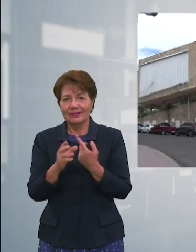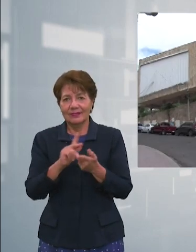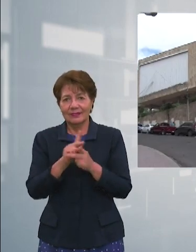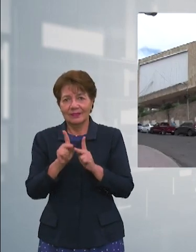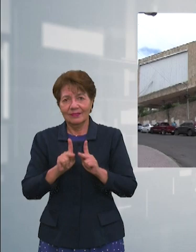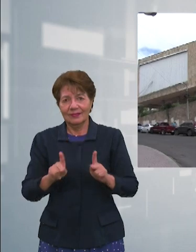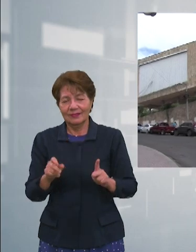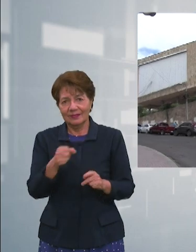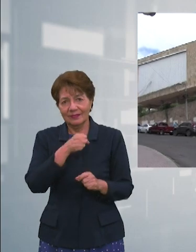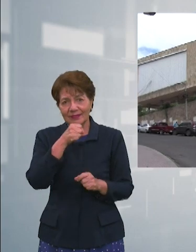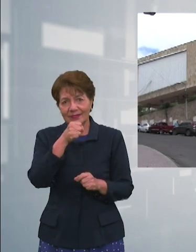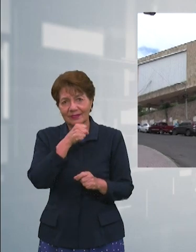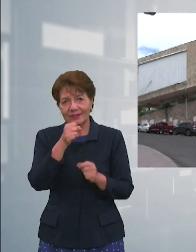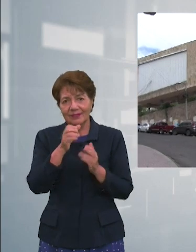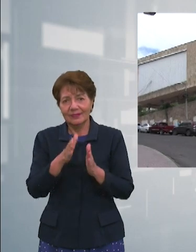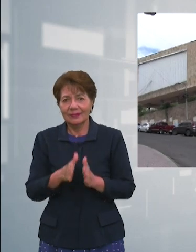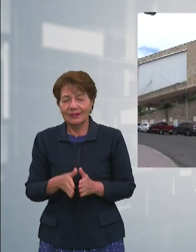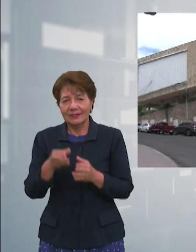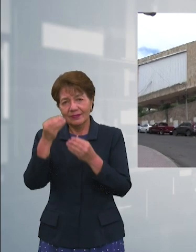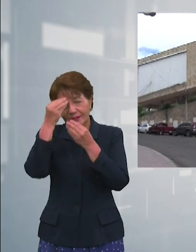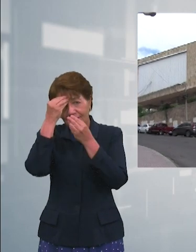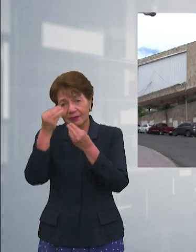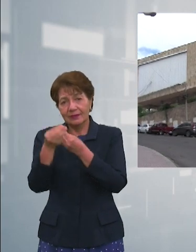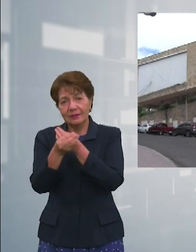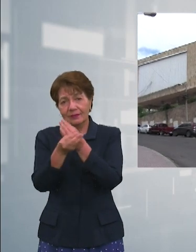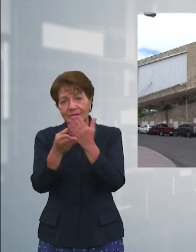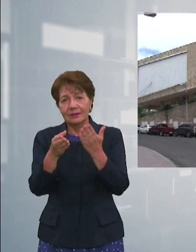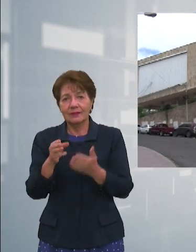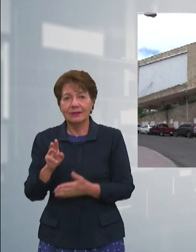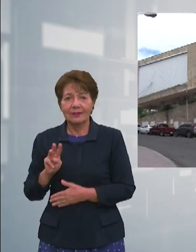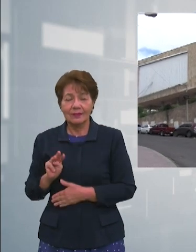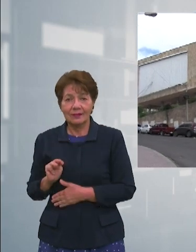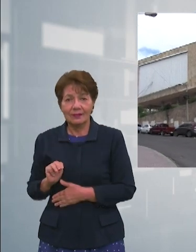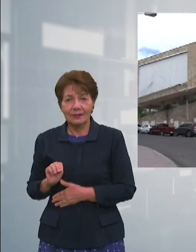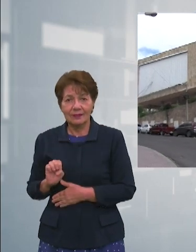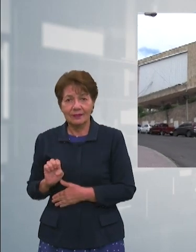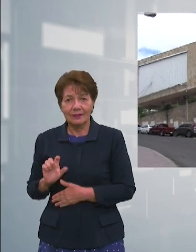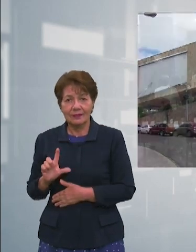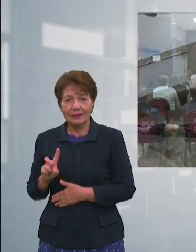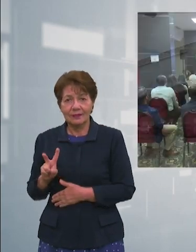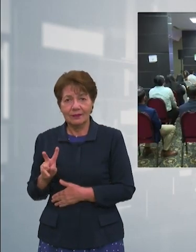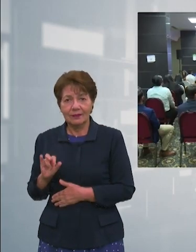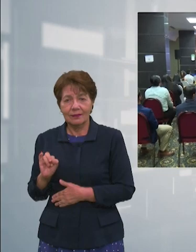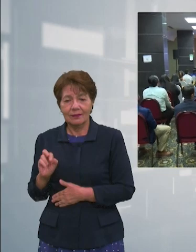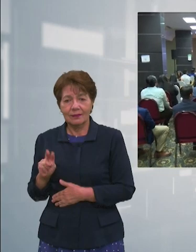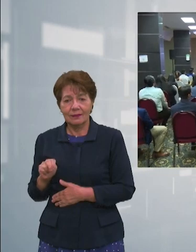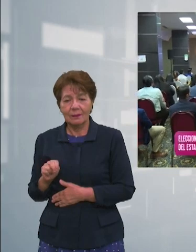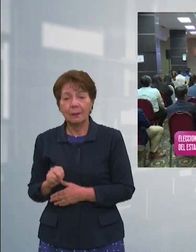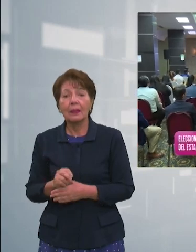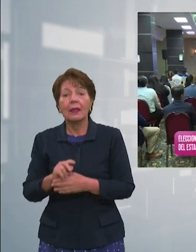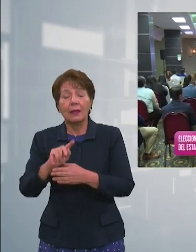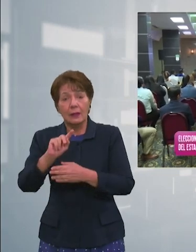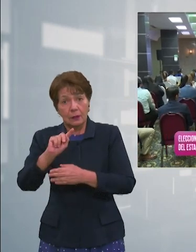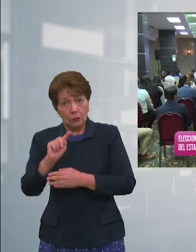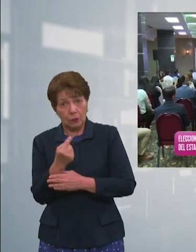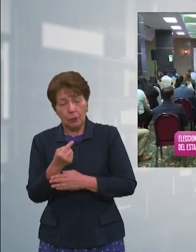Con las imágenes de Erlan Cruz les informó Melvin Rapalo. En su primer informe sobre el Estado